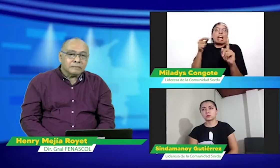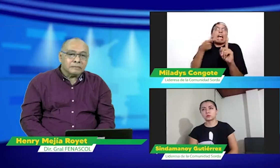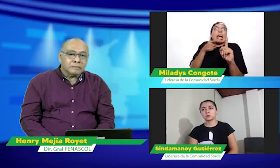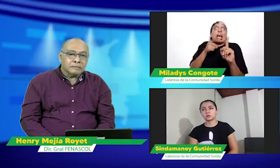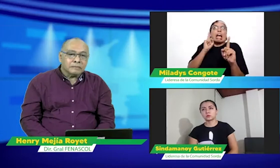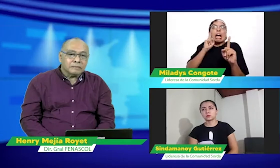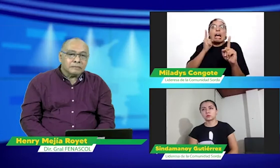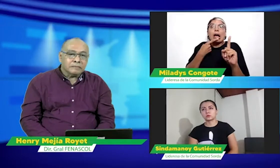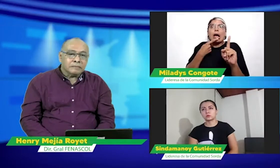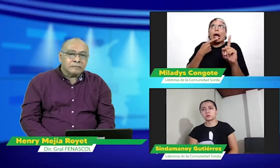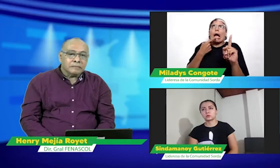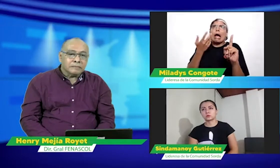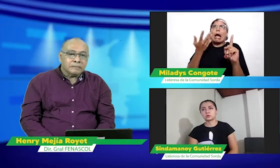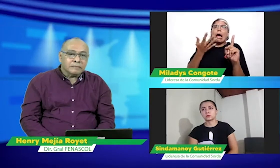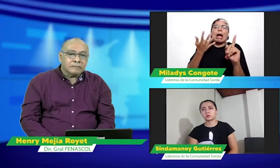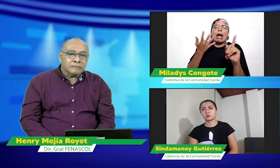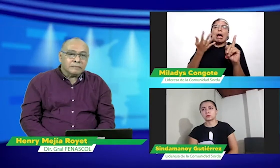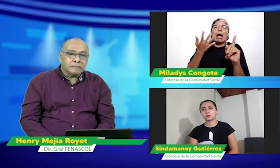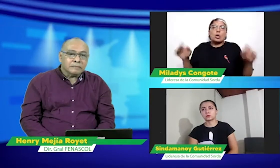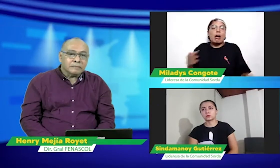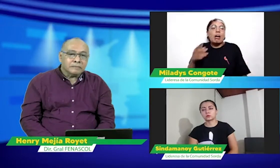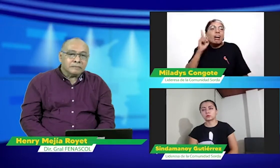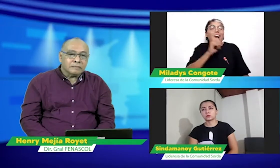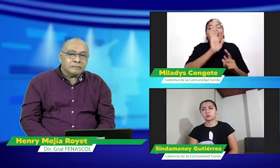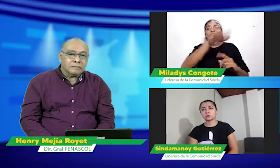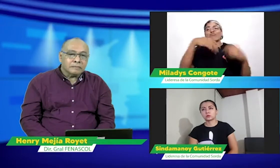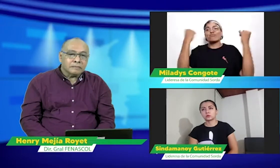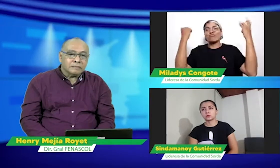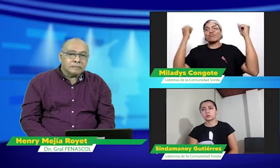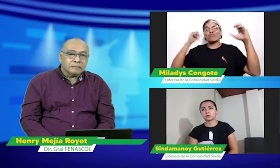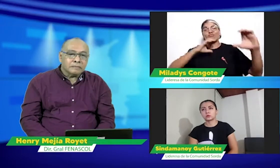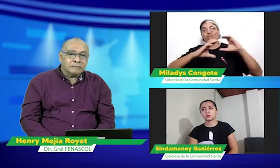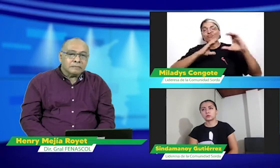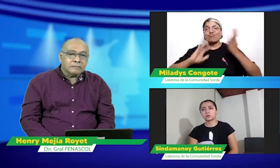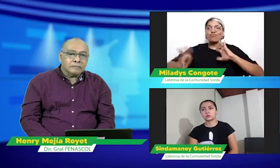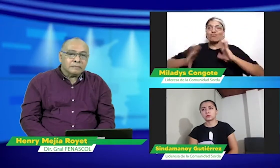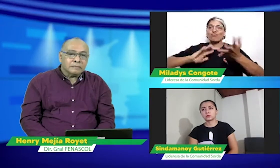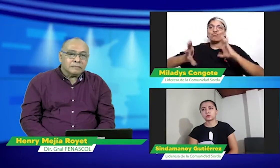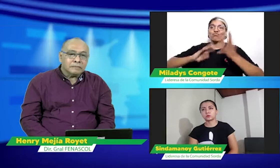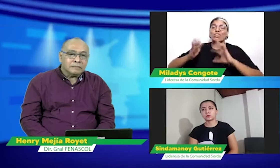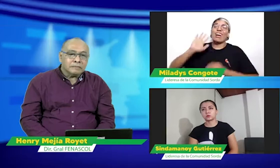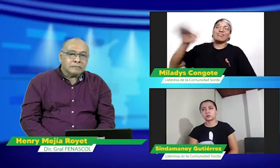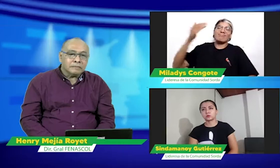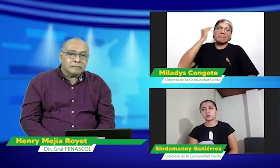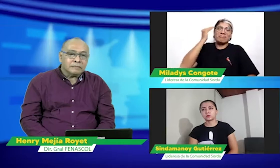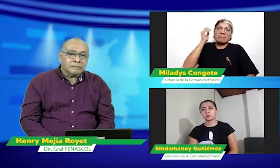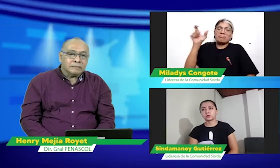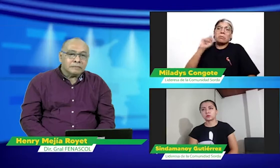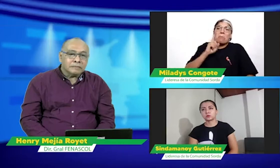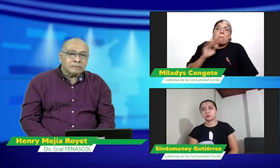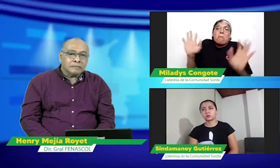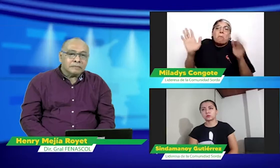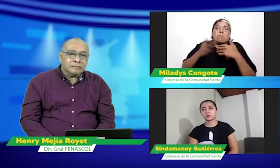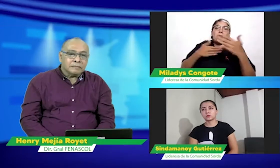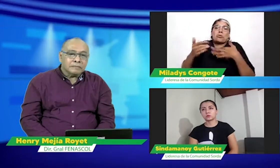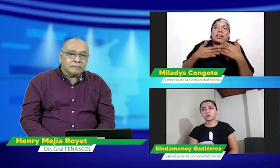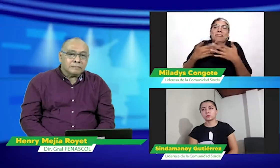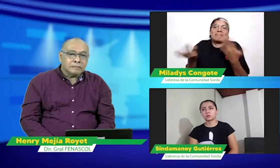comunidad sorda. Si esto no pasara, la gran mayoría no sabría todavía cómo nos comunicamos, quién es una